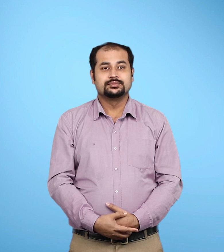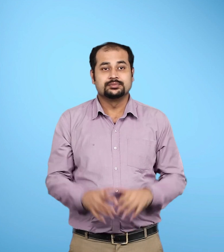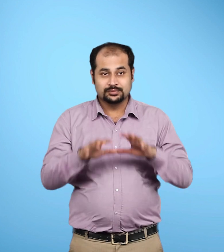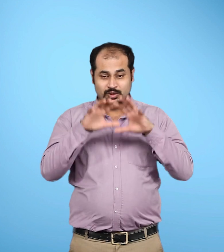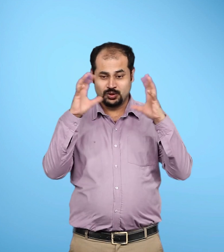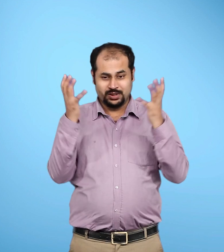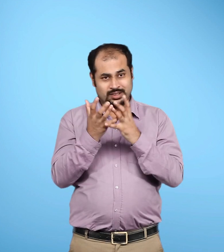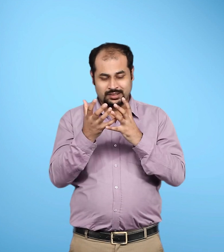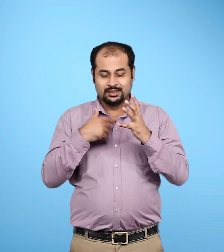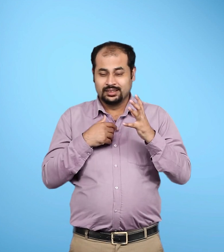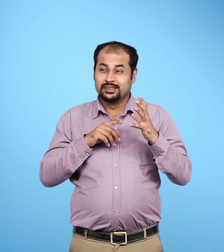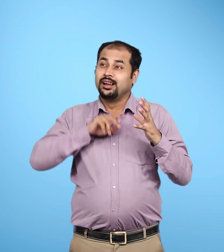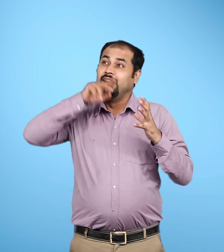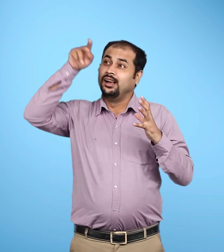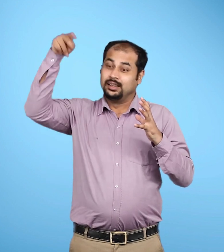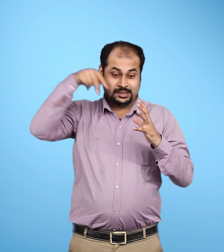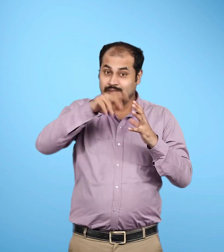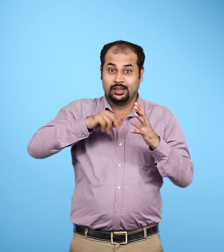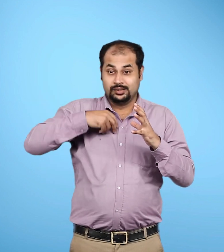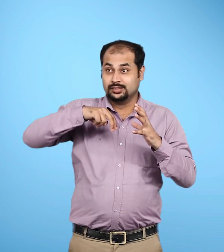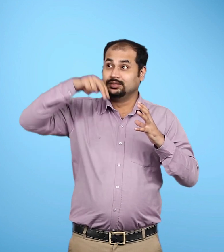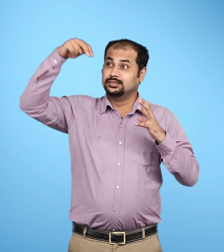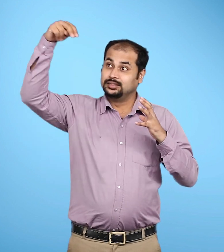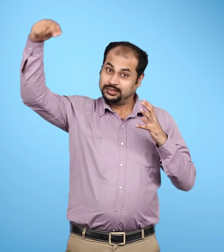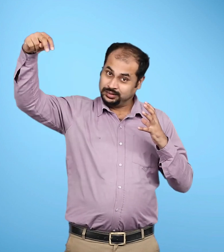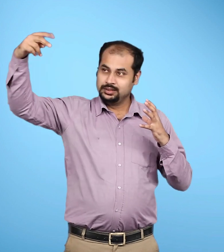अंतरिक्ष से देखने पर प्रिथ्वी नीले रंग की दिखाई पड़ती है